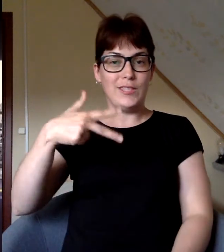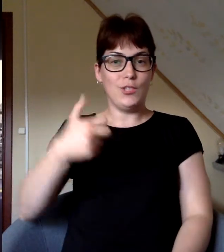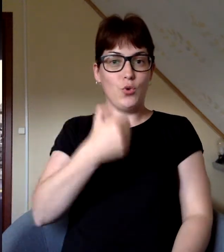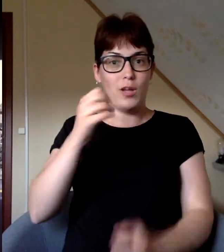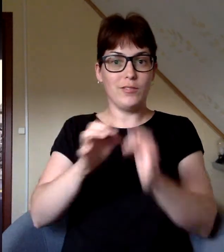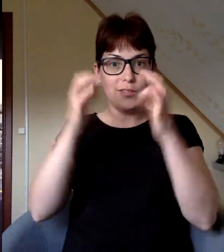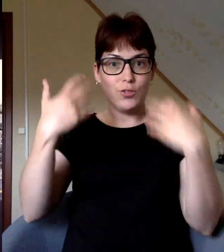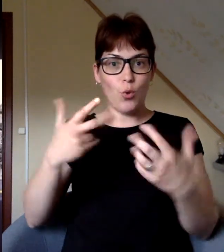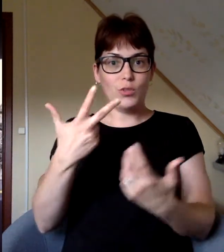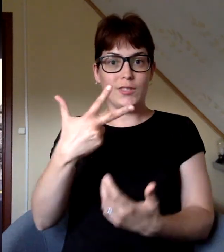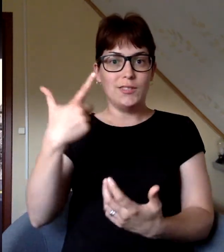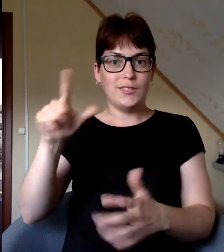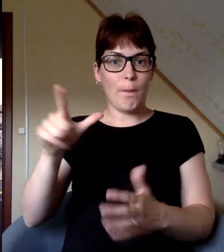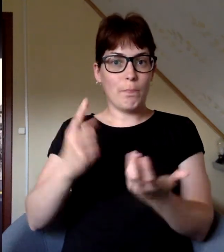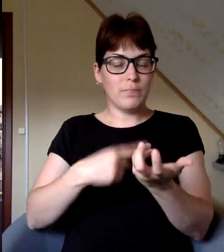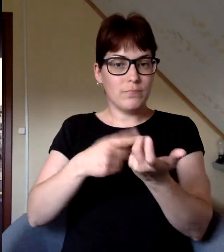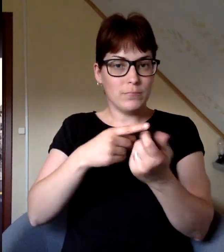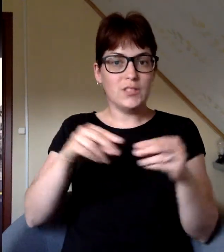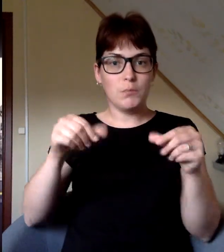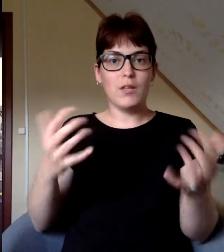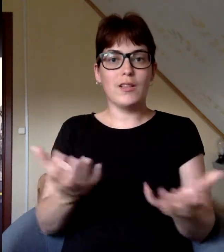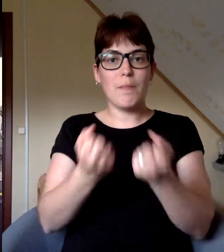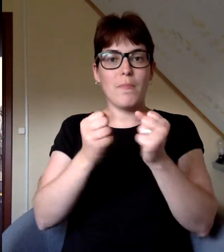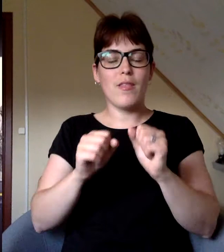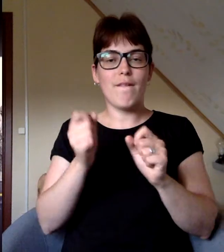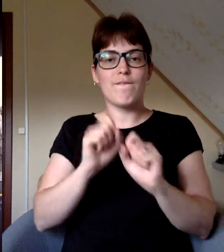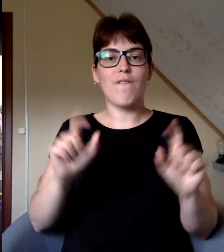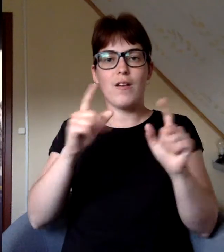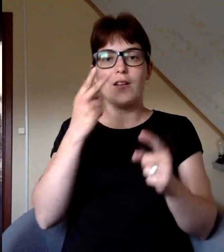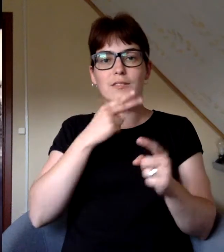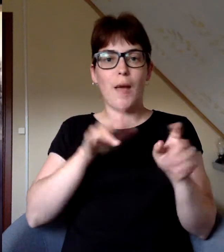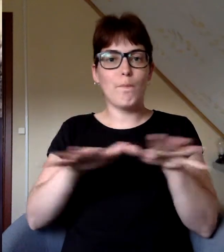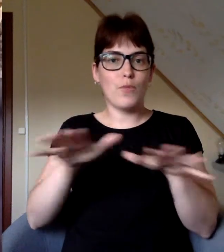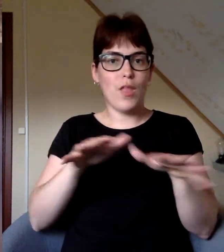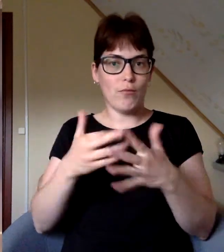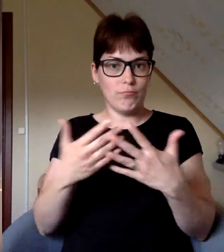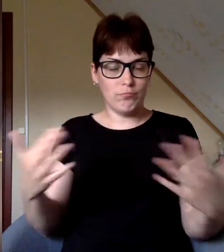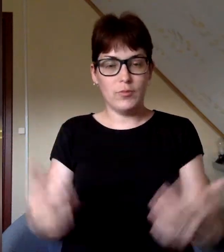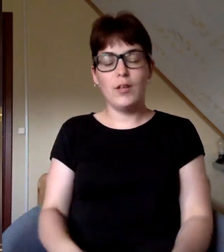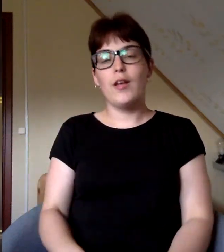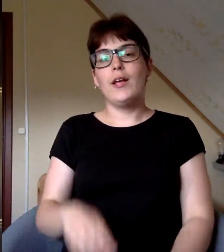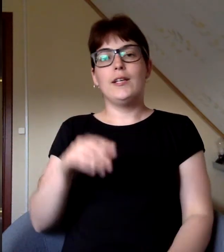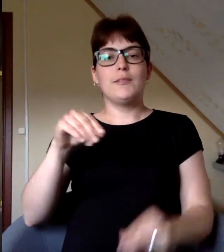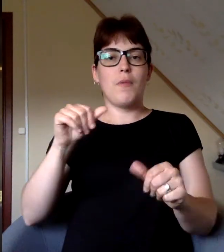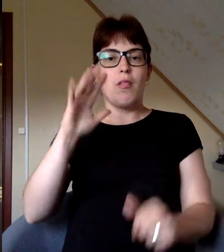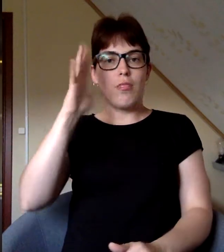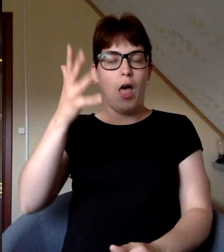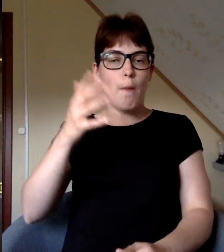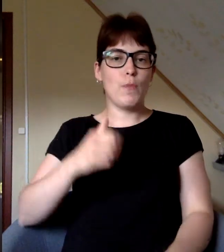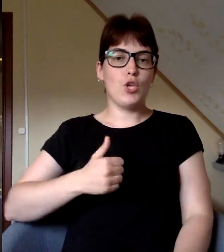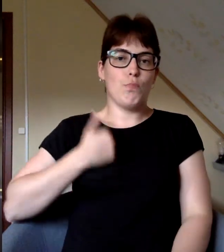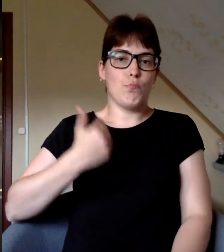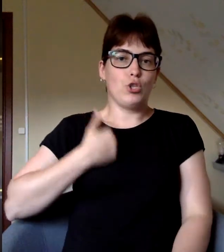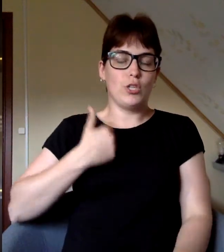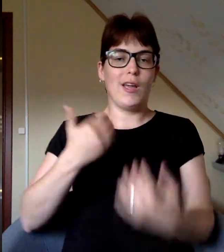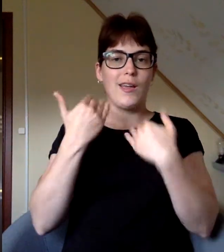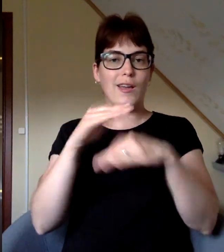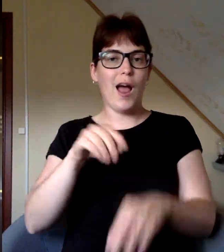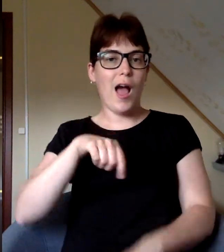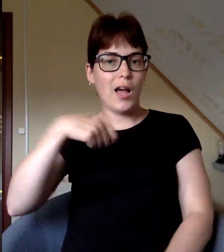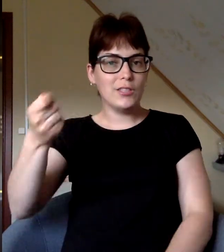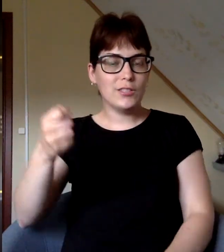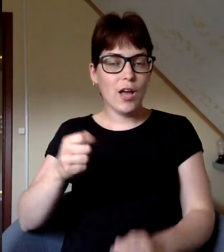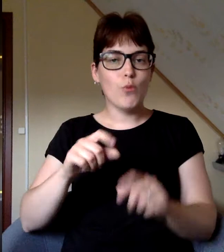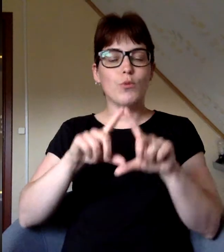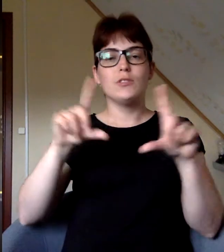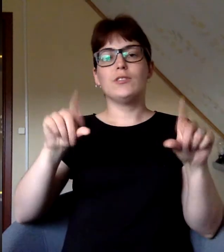sākumā ir jau 37. Smeltenē dibinās vairākas saimnieciskās organizācijas. Smeltenes nav īpašnieku Kraja aizdevumu